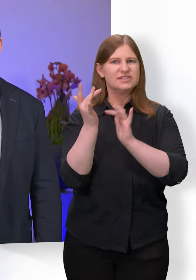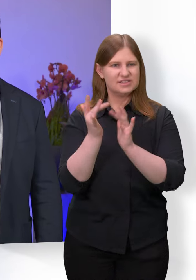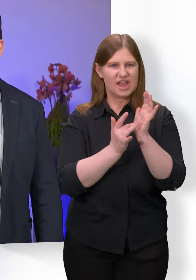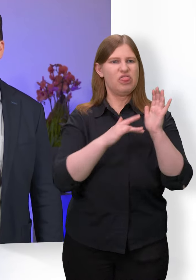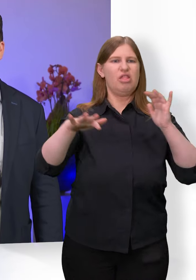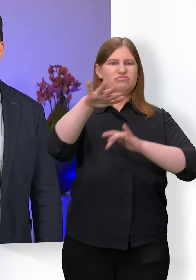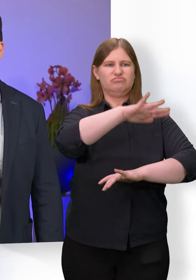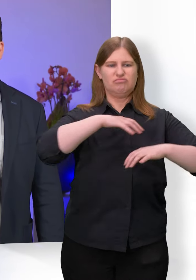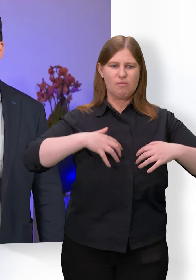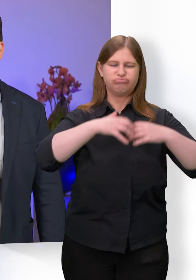Geschichten.